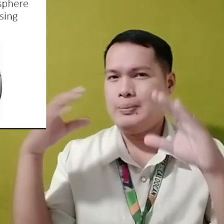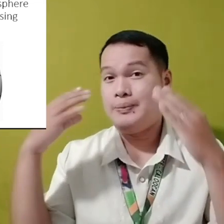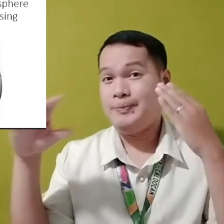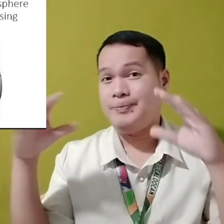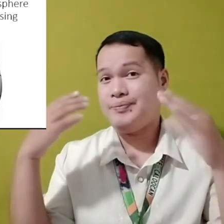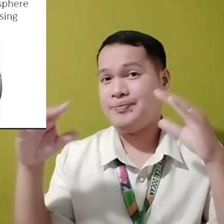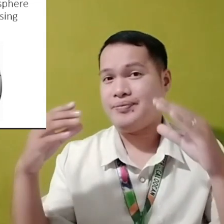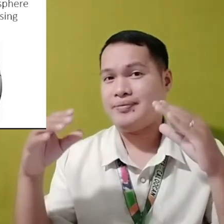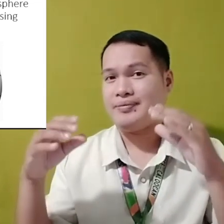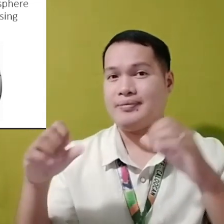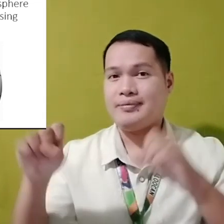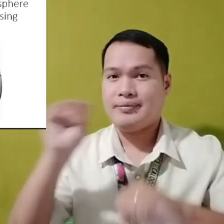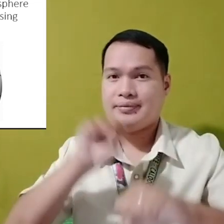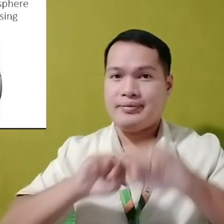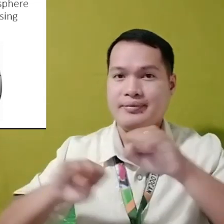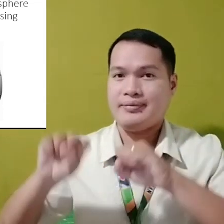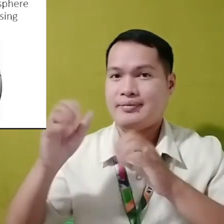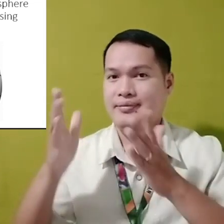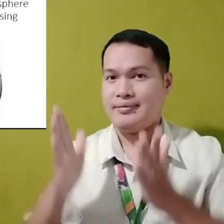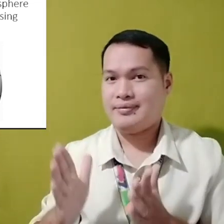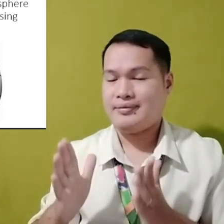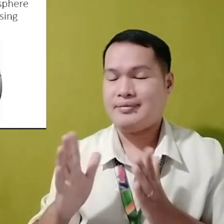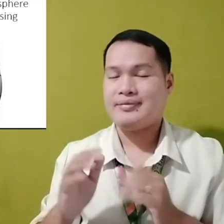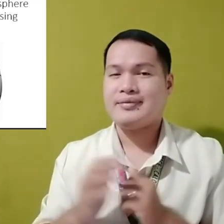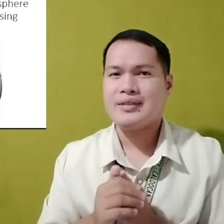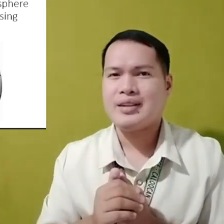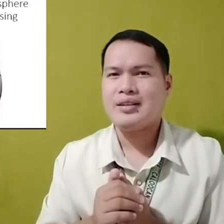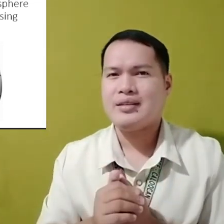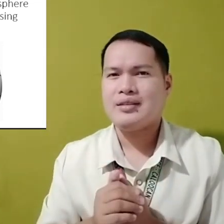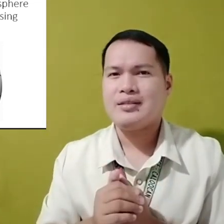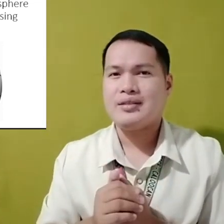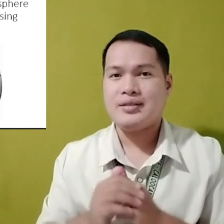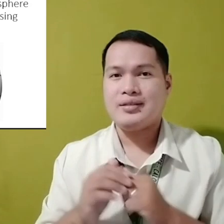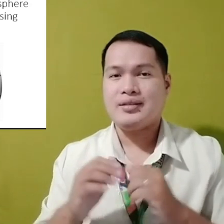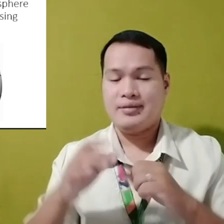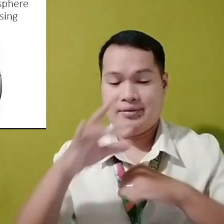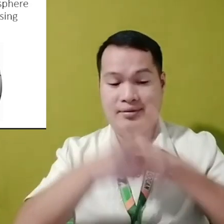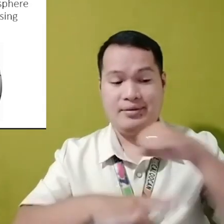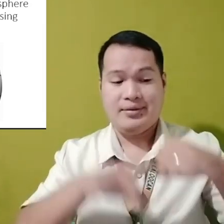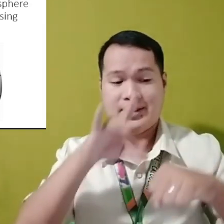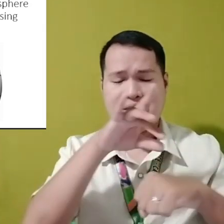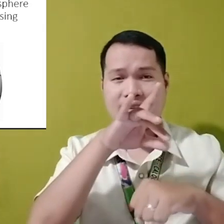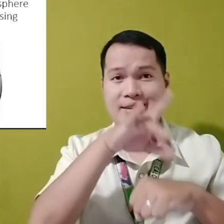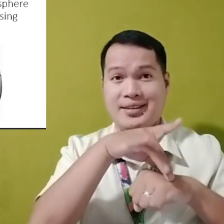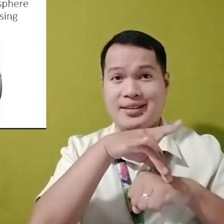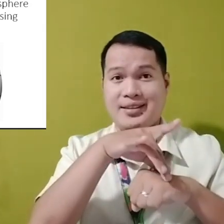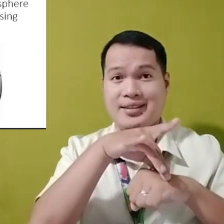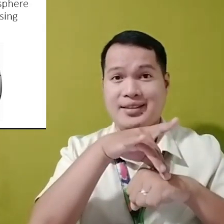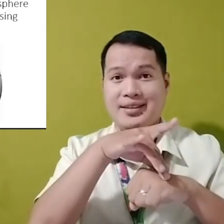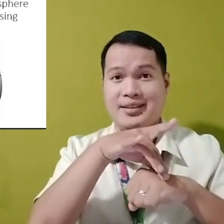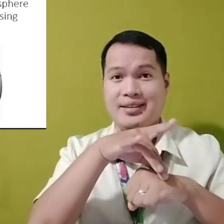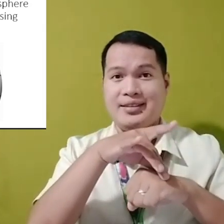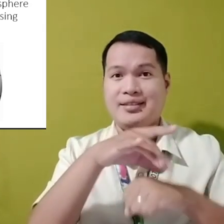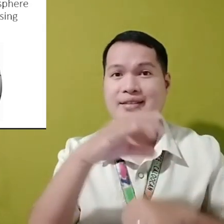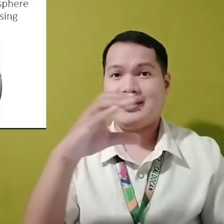Kinukumpara Ng mga siyantipiko Ang mundo Sa